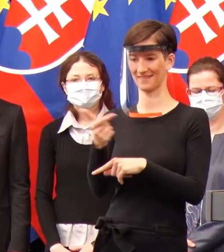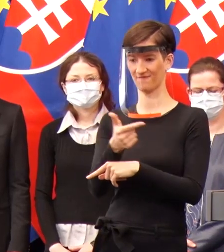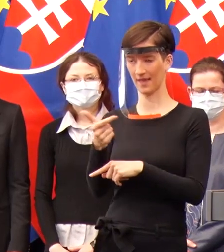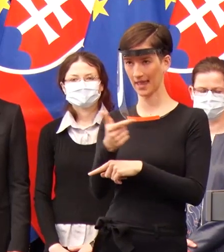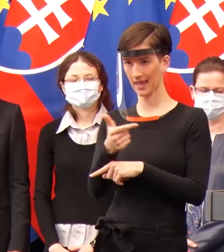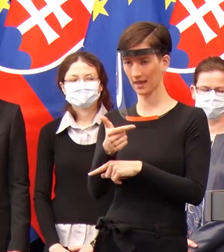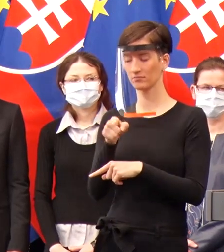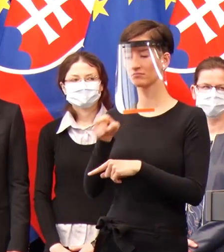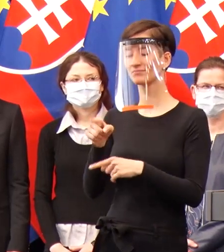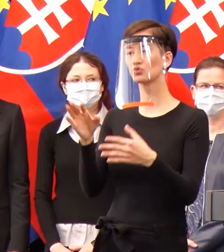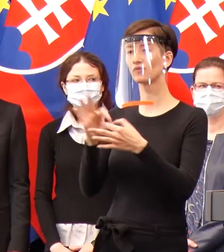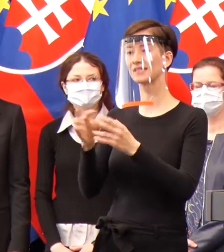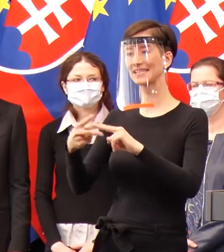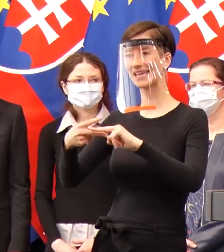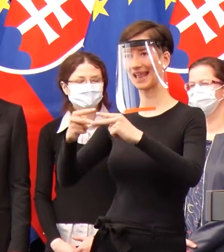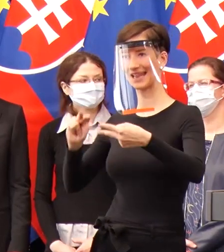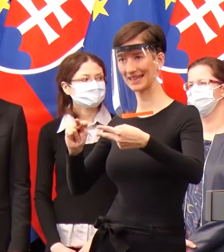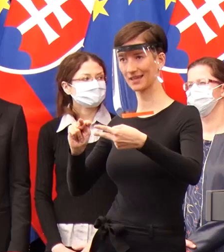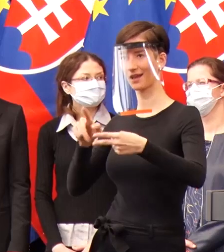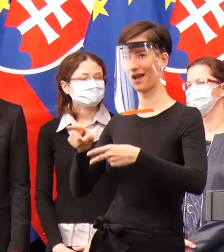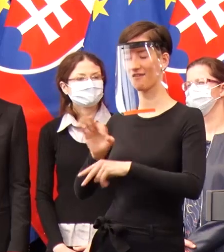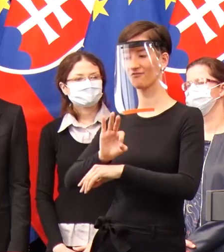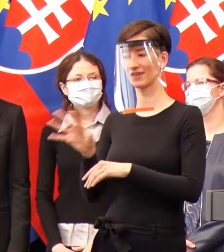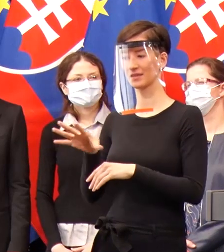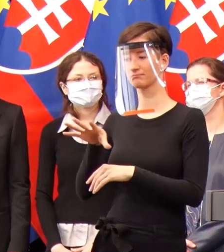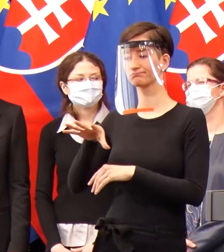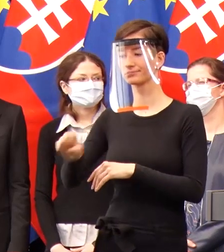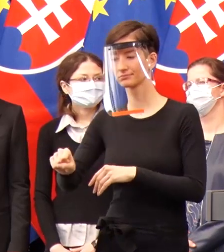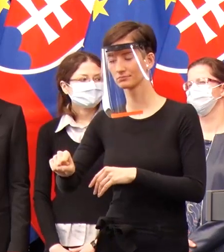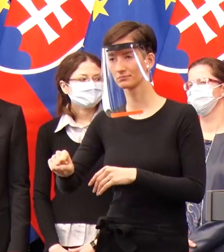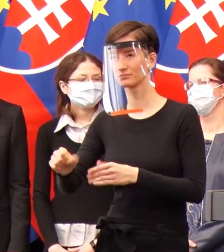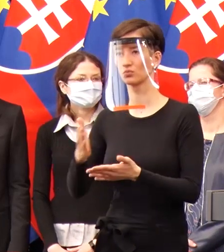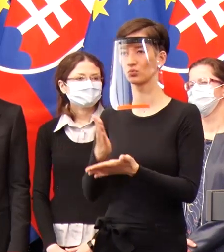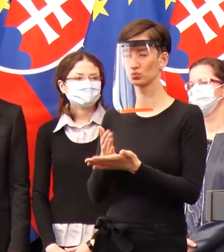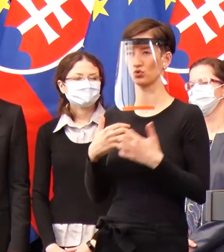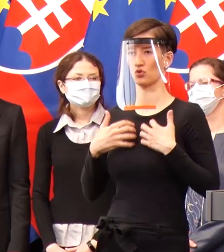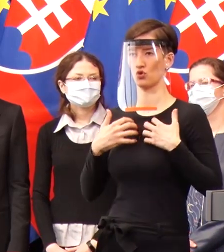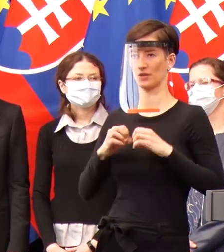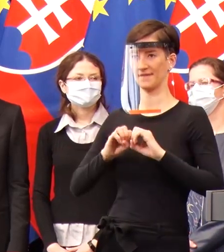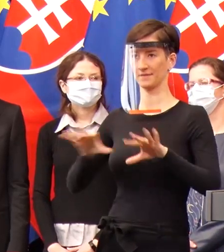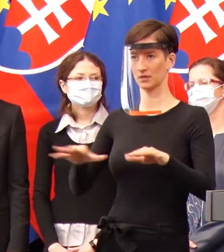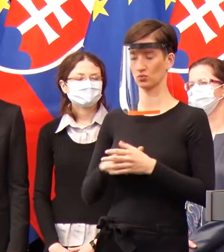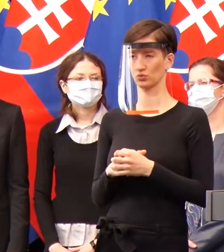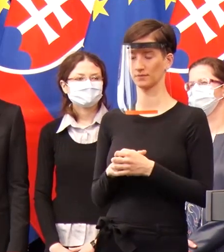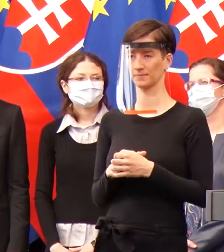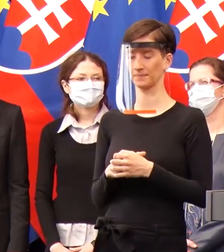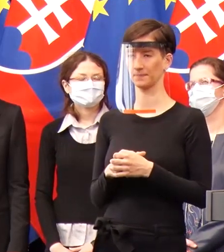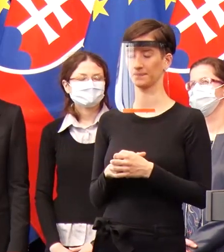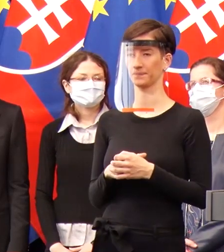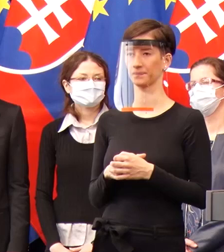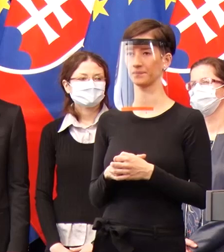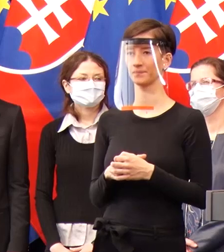koronavírus. A to vlastne v spolupraci s firmami ProScience Tech a Lambda Life sme získali veľmi,